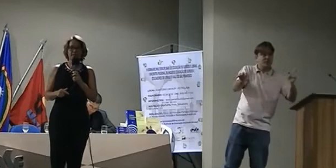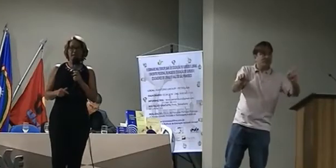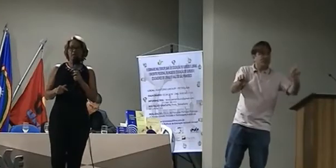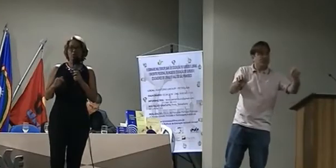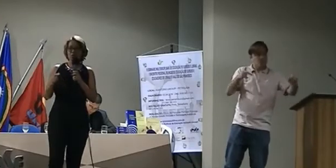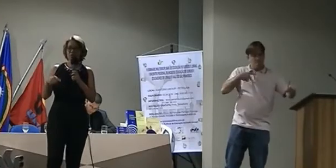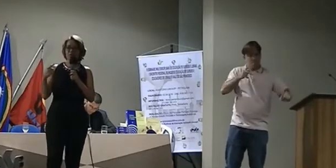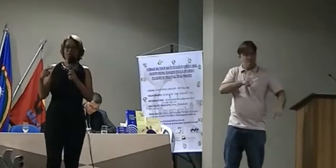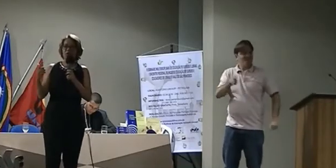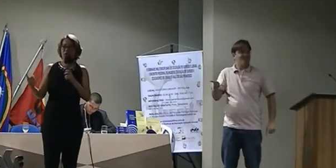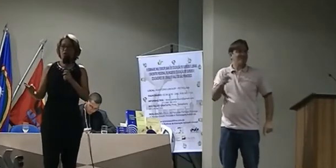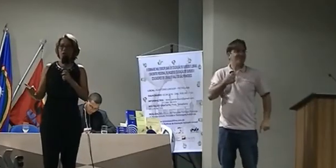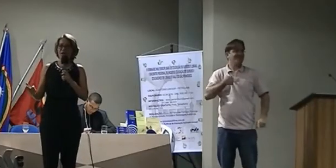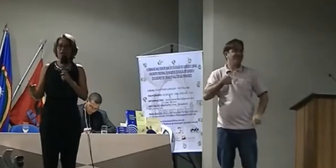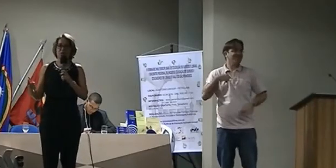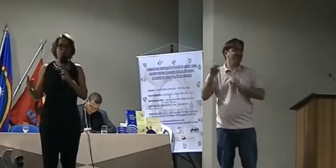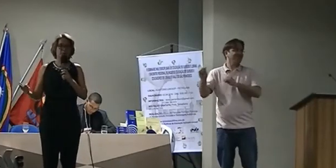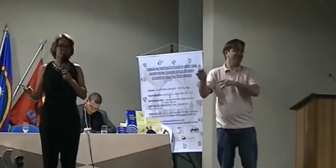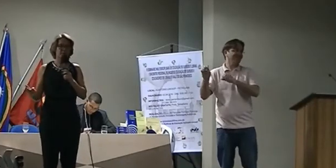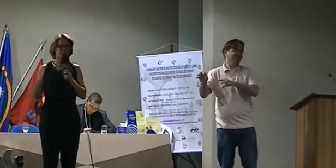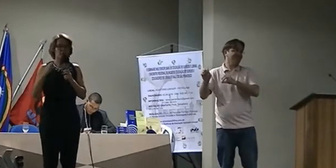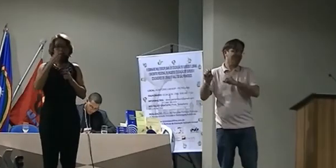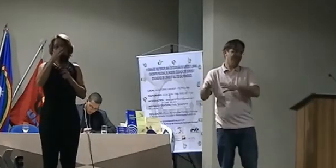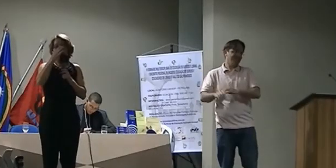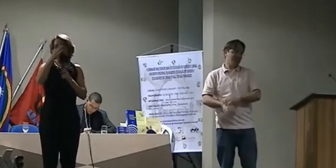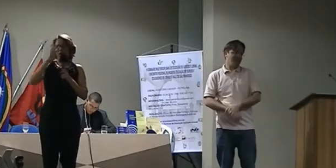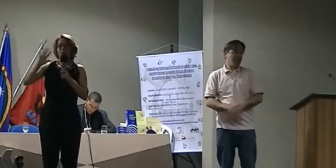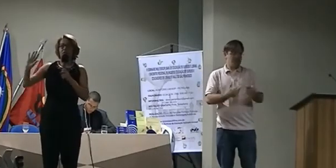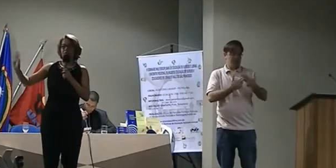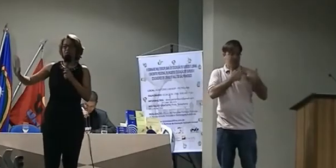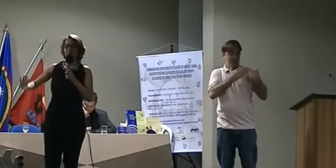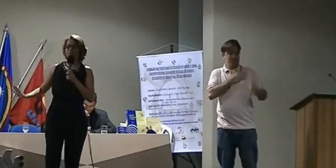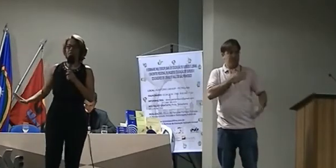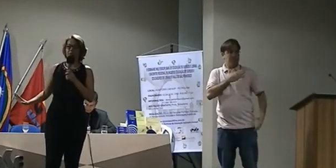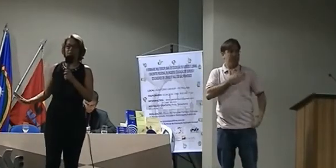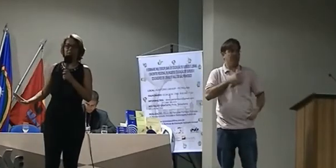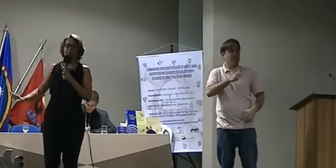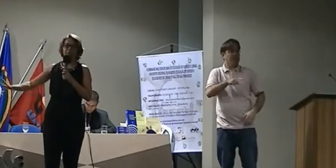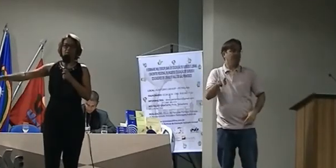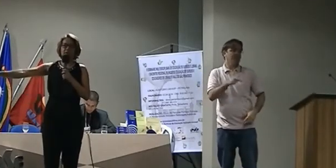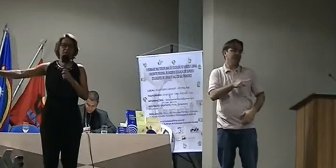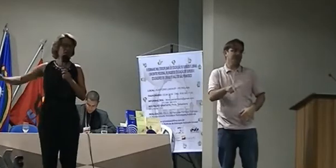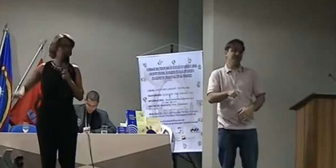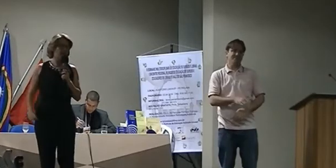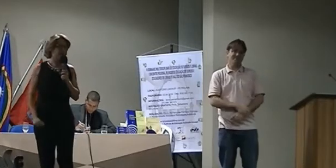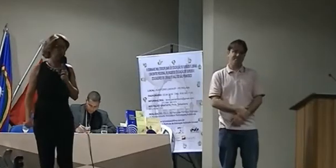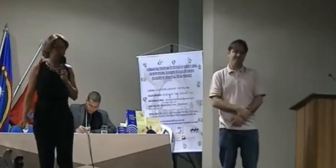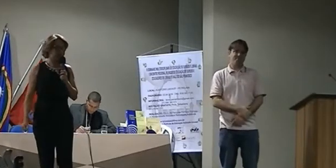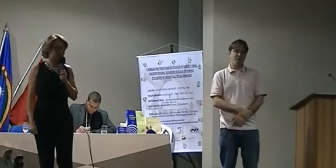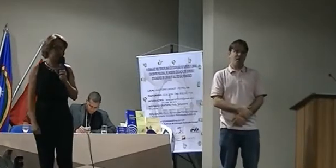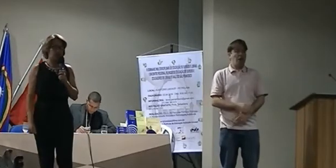E quando você coloca, enquanto professor, não, eu não preciso não aprender livros, porque tem o intérprete na minha sala.